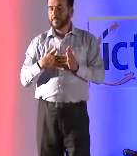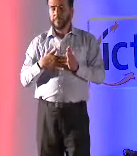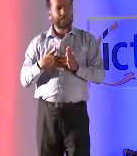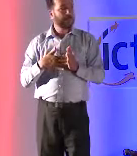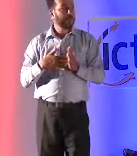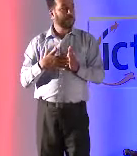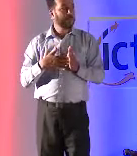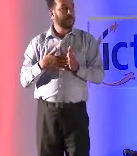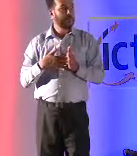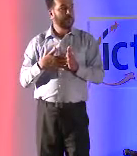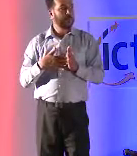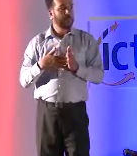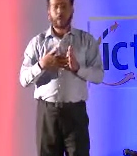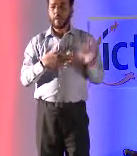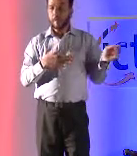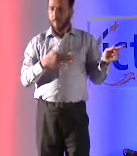حسنا